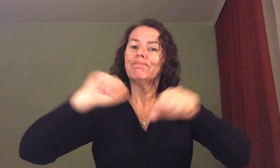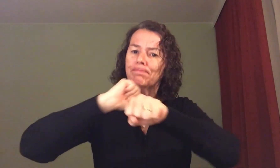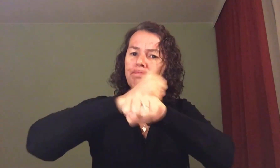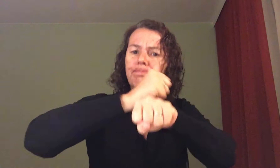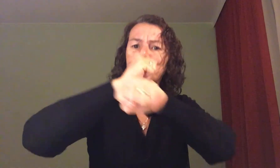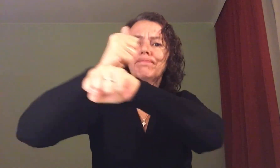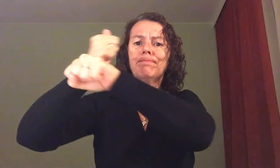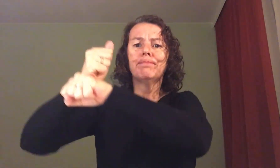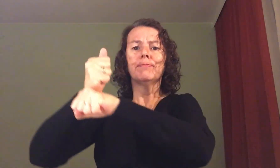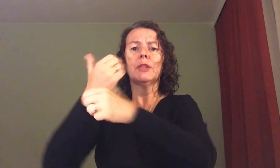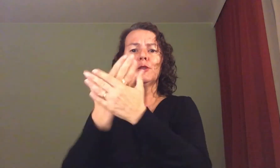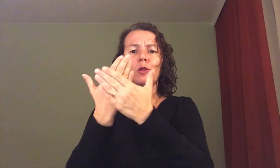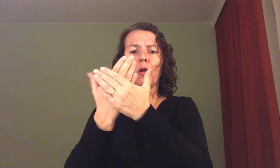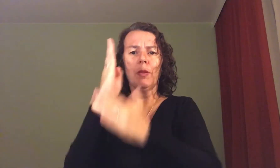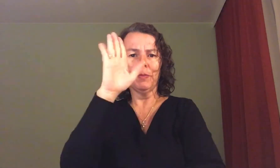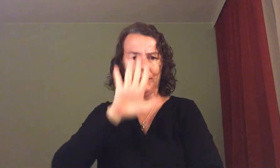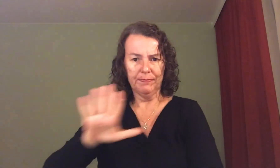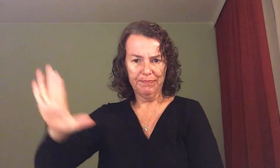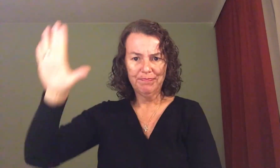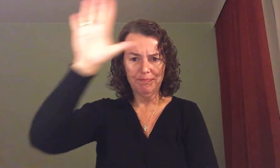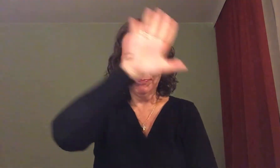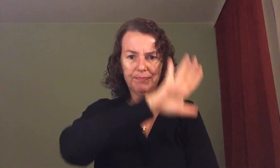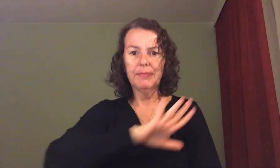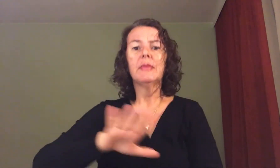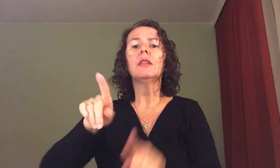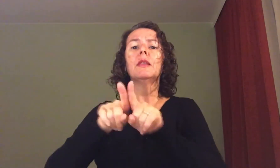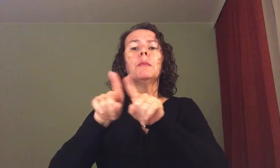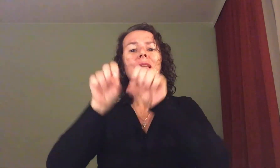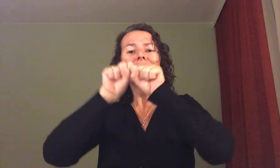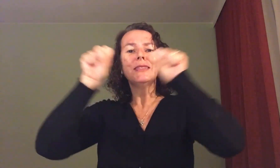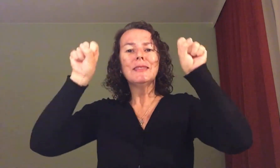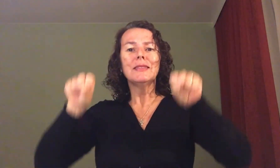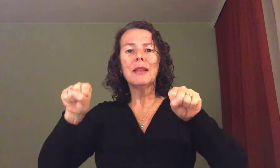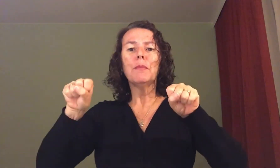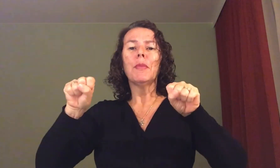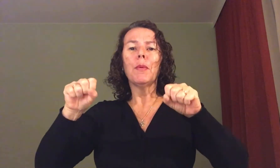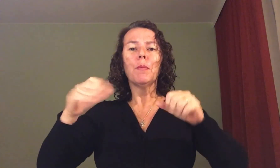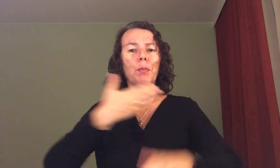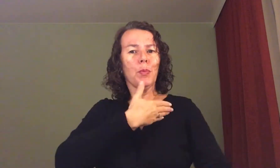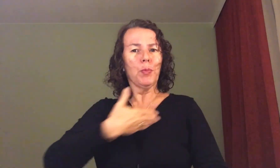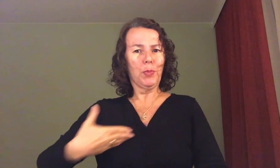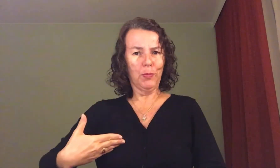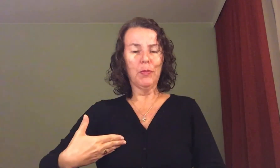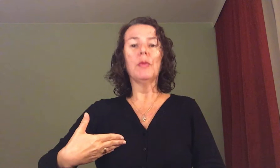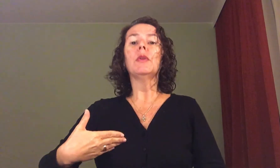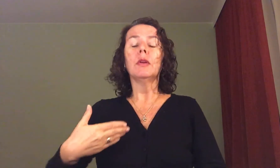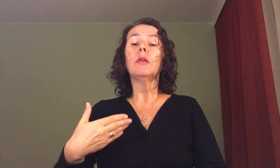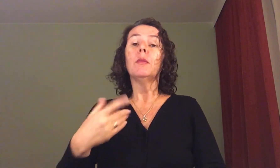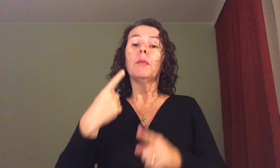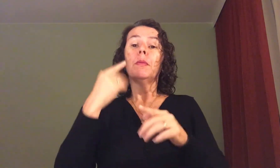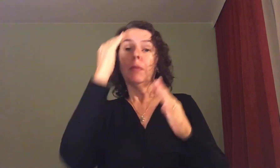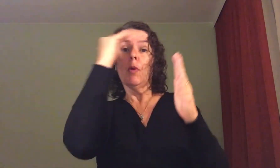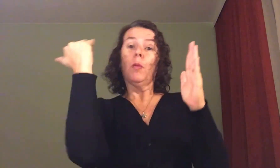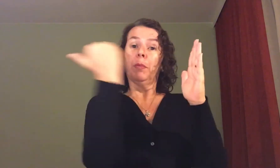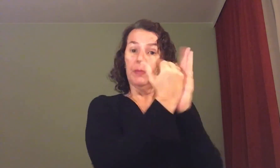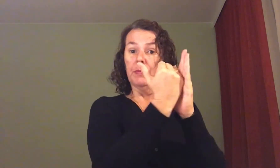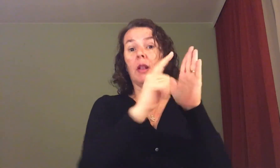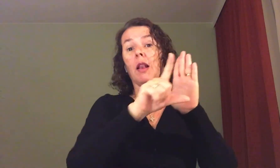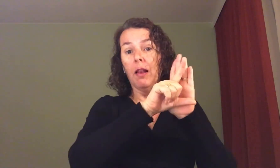efetiva nas escolas brasileiras e demais sistemas públicos para atender não só a legislação em